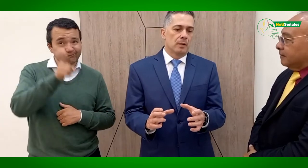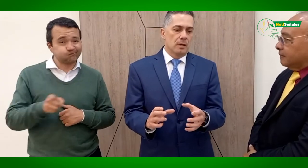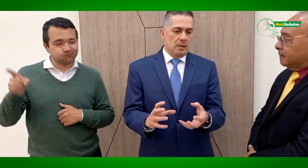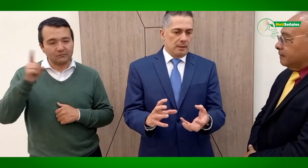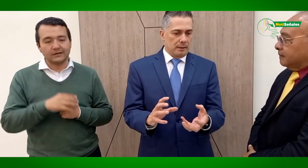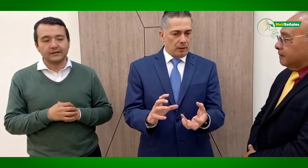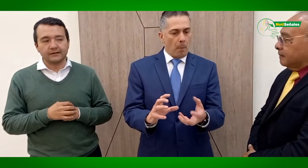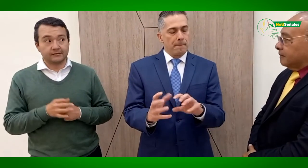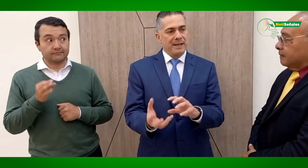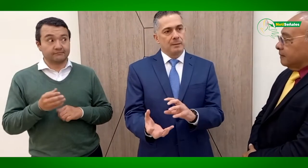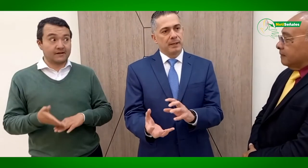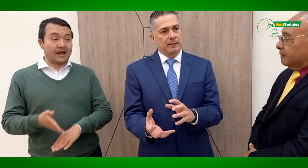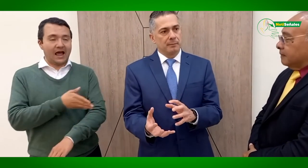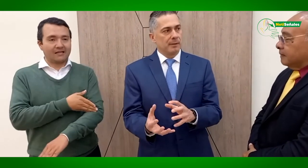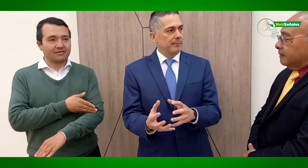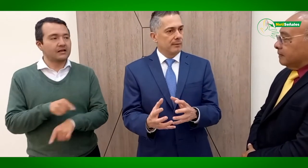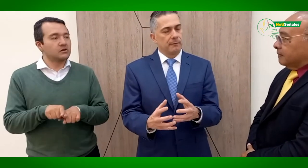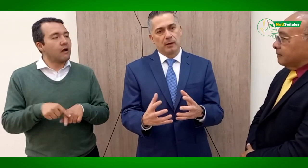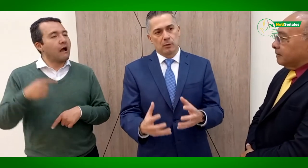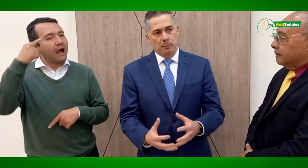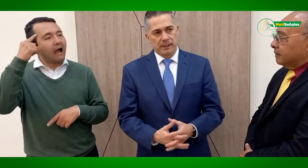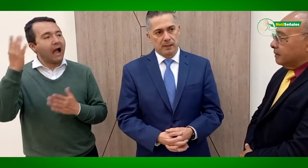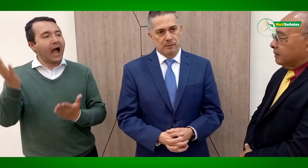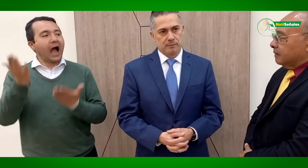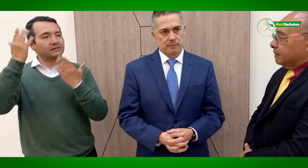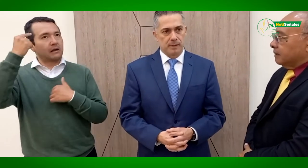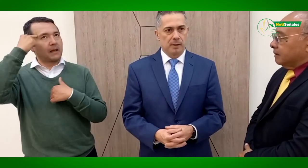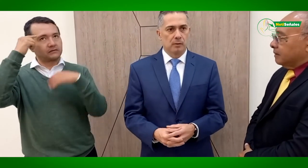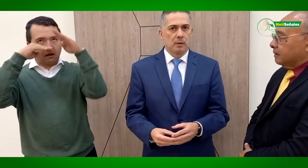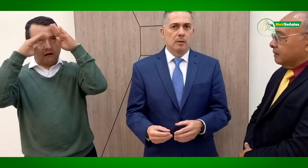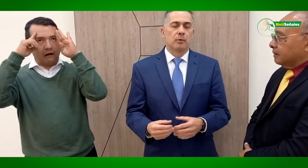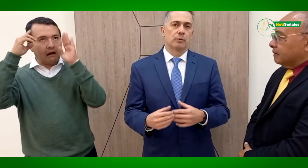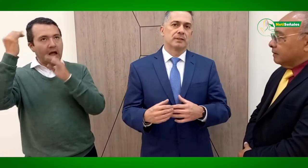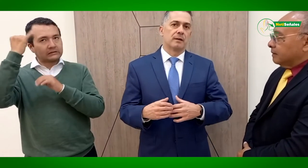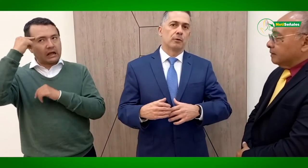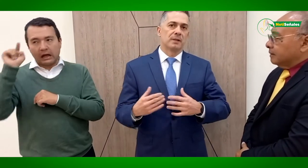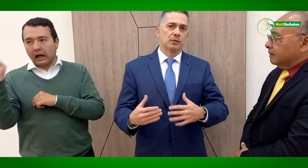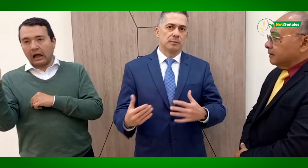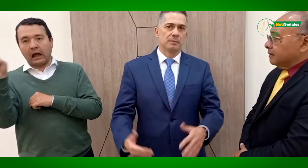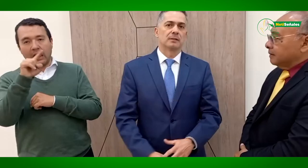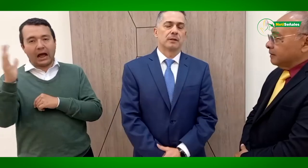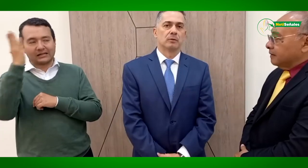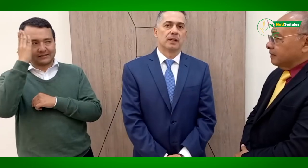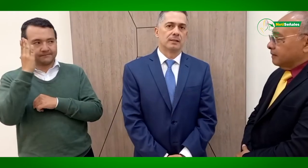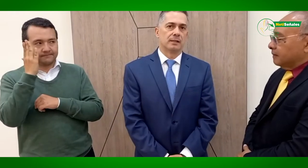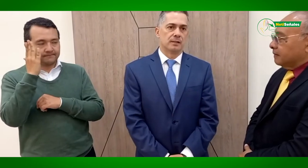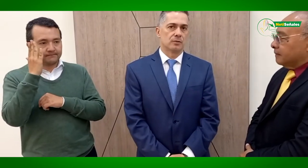romper el paradigma fue algo complicado. Primero, por nuestra formación misma, por usar el derecho